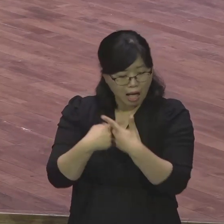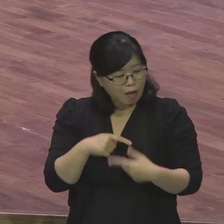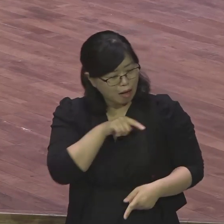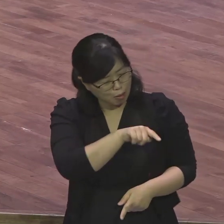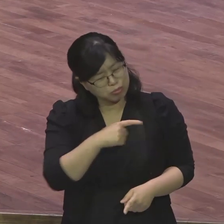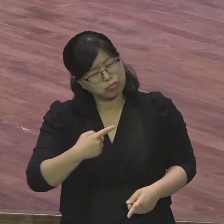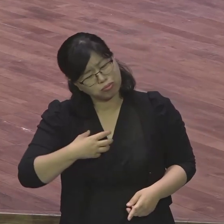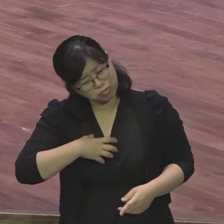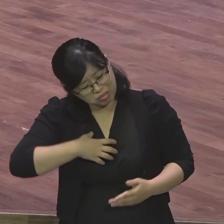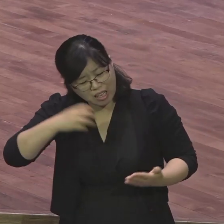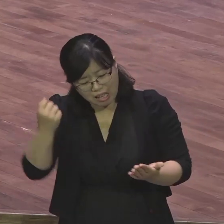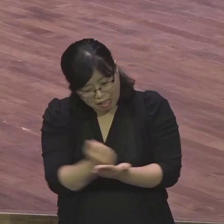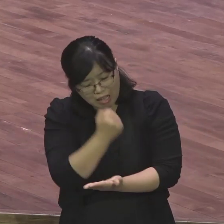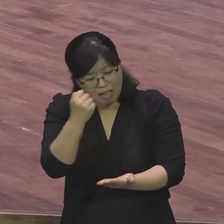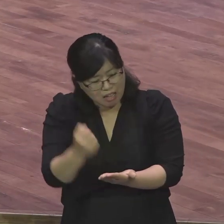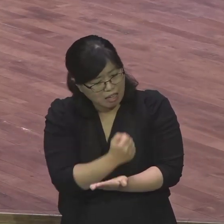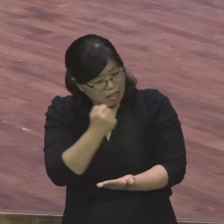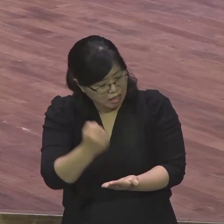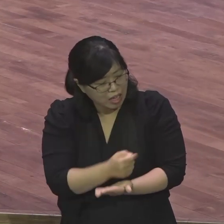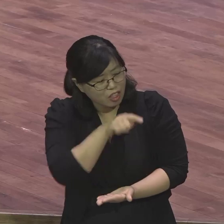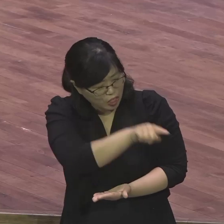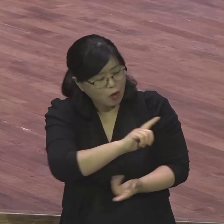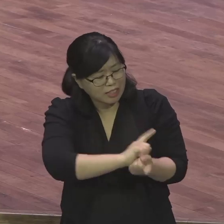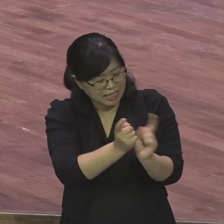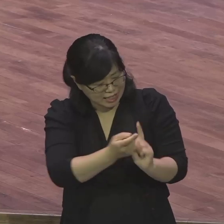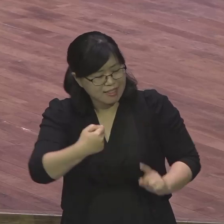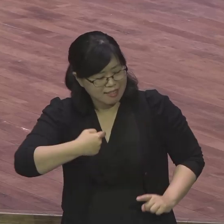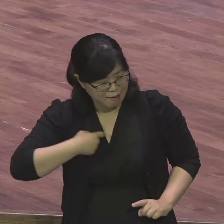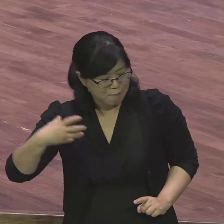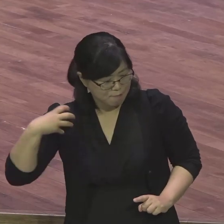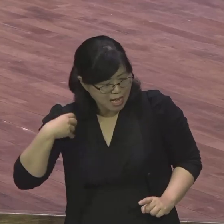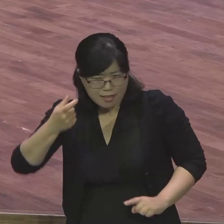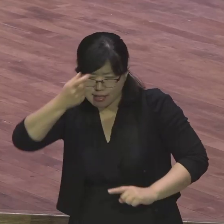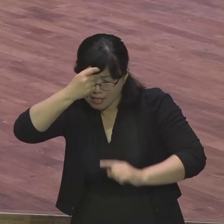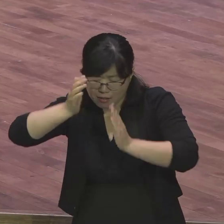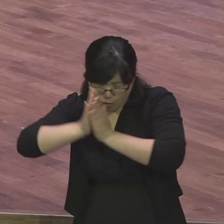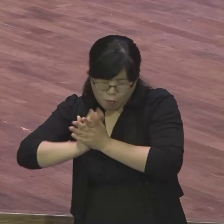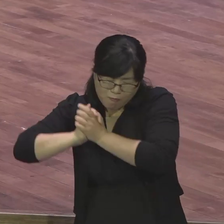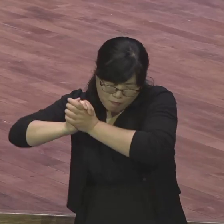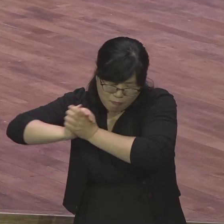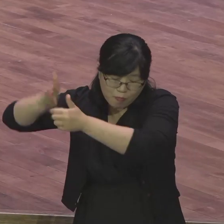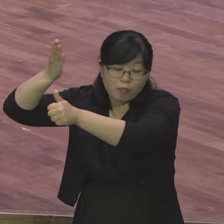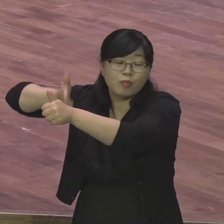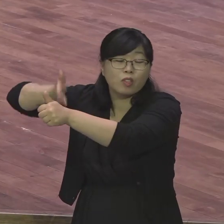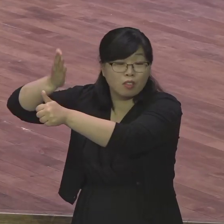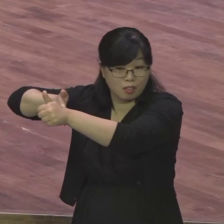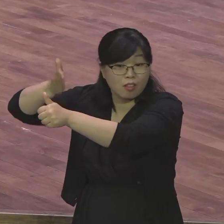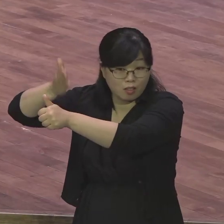위해서 하나님 앞에 친히 강구하시는 분이시다 그렇게 여기서 밝히고 있습니다